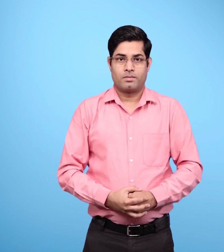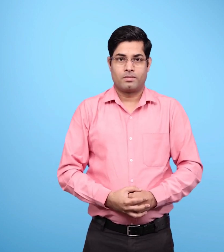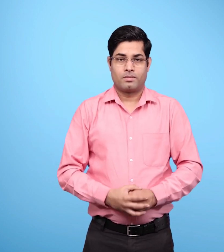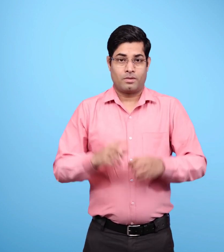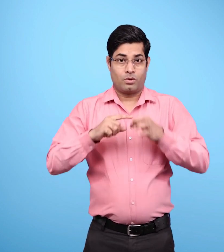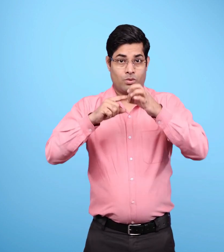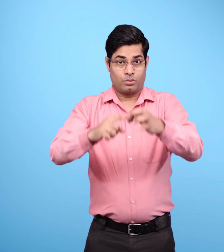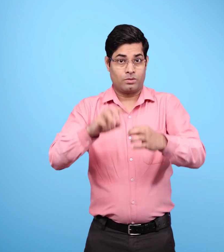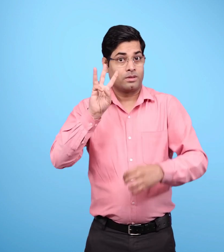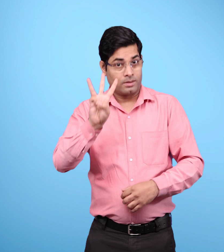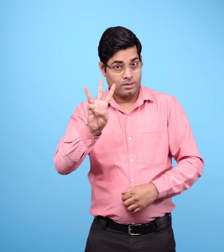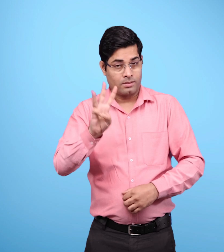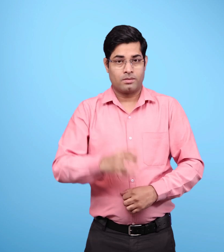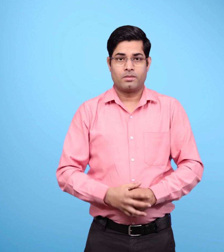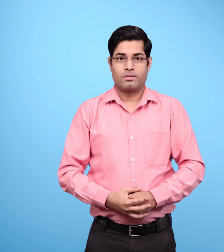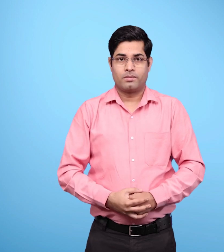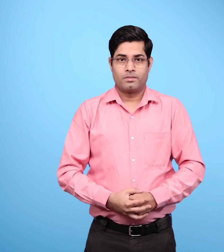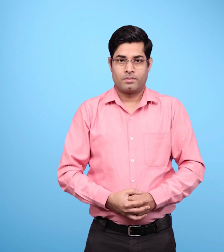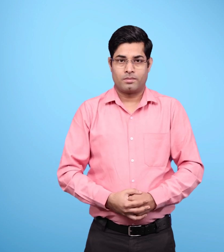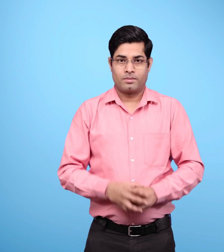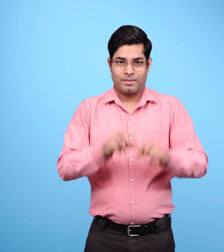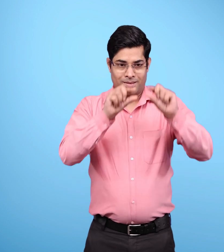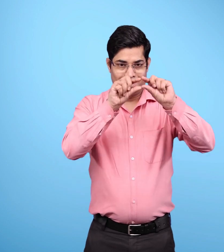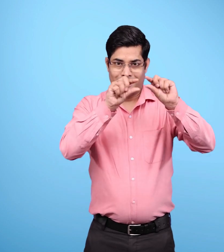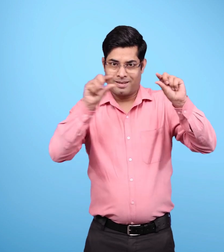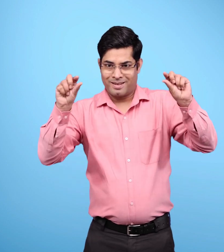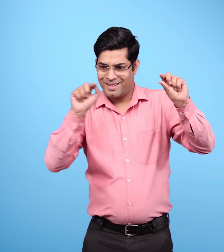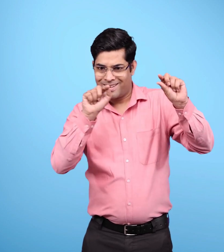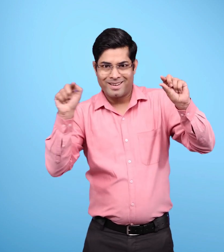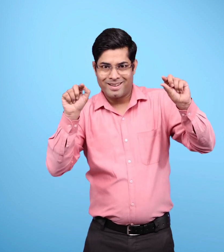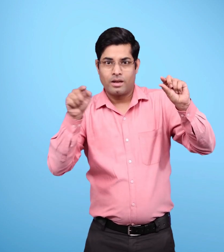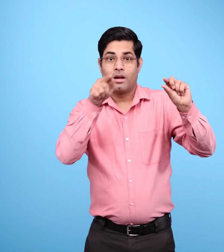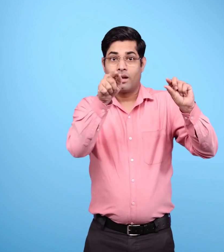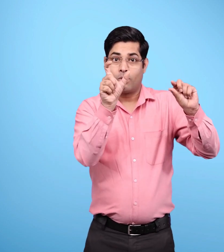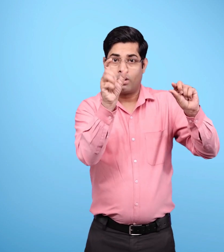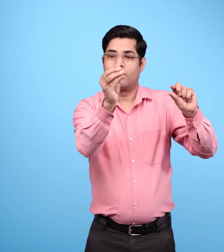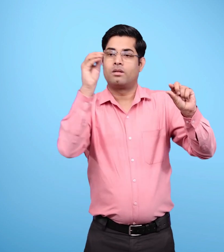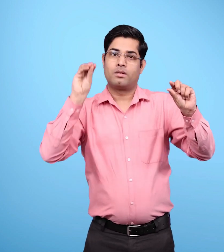प्रश्न तीन खाली स्थान भरें